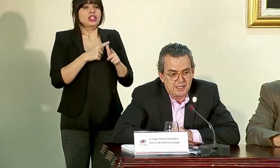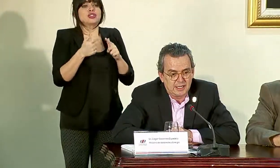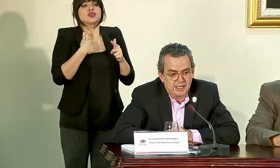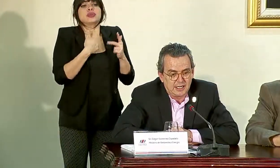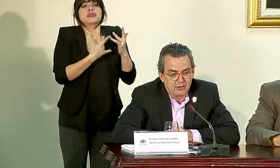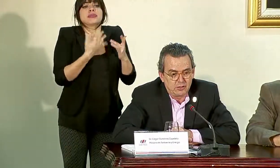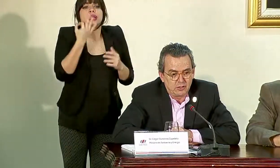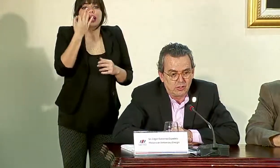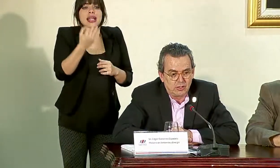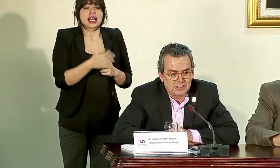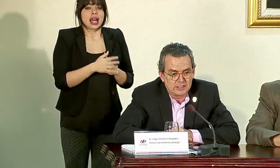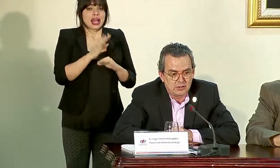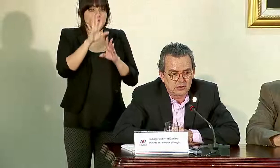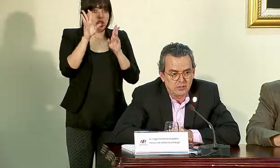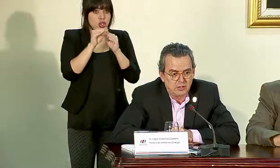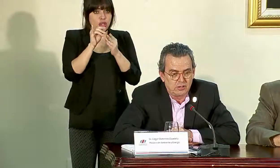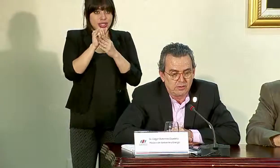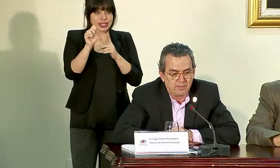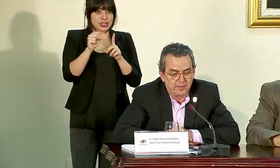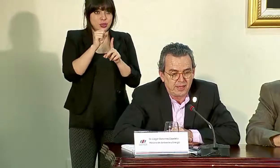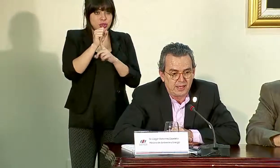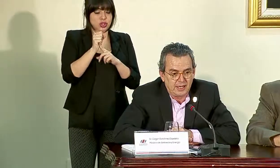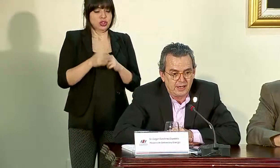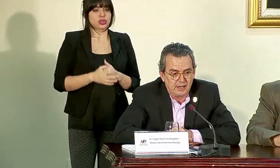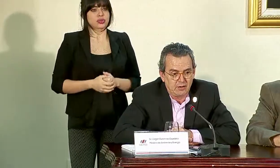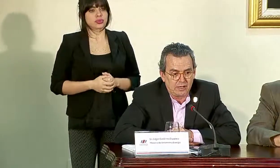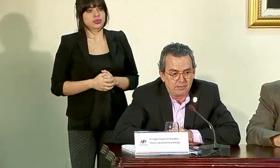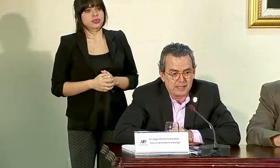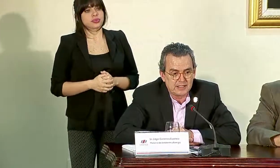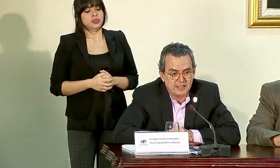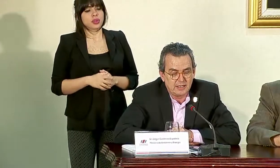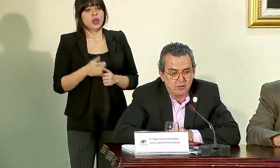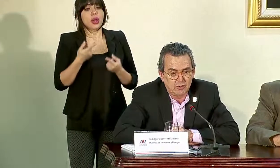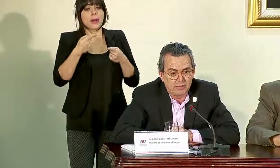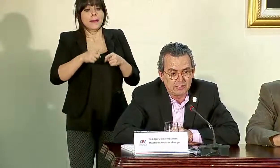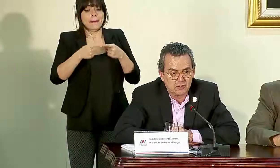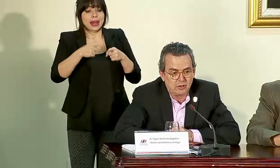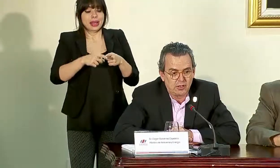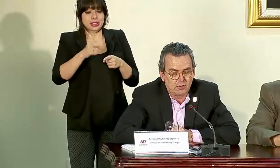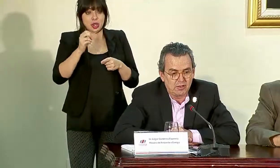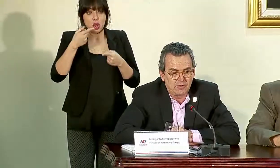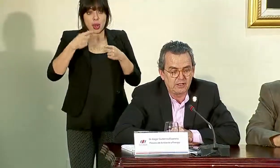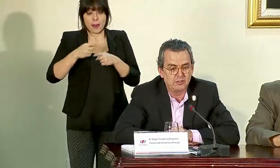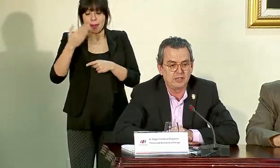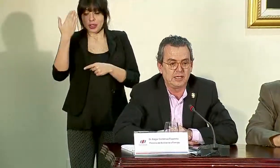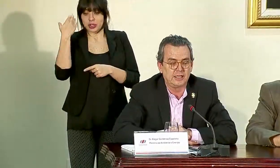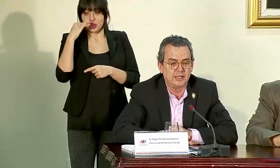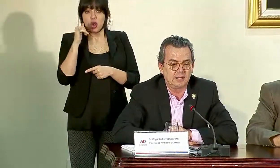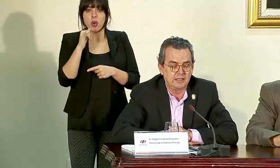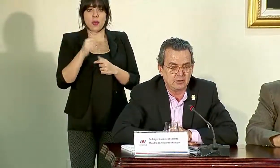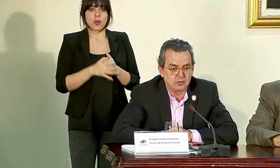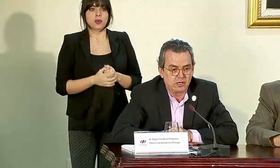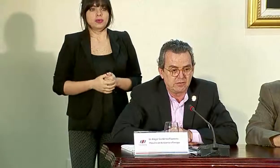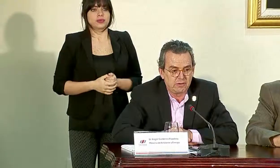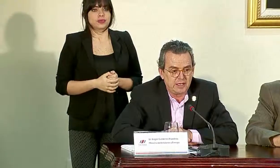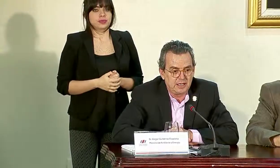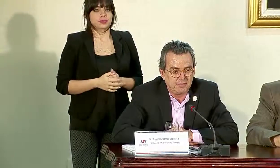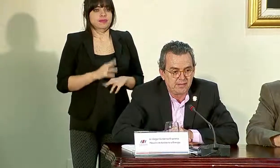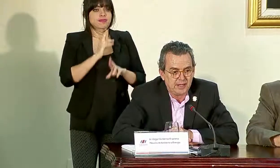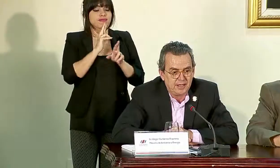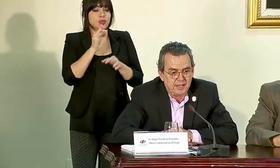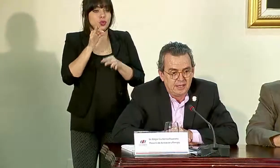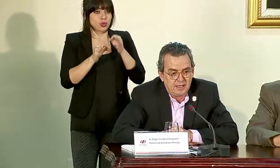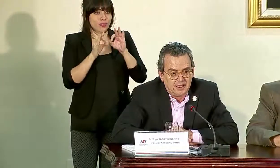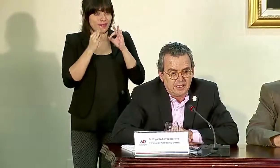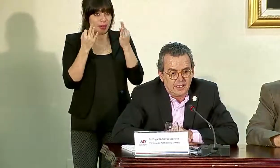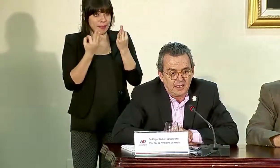esperaría de que dentro de toda esta situación, lo que pase o lo que pasó ahora con el fallo del juzgado de familia,